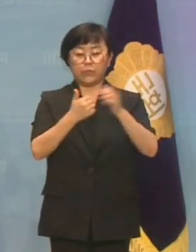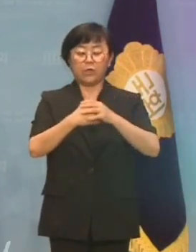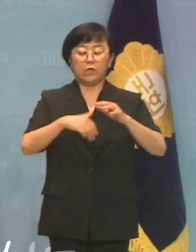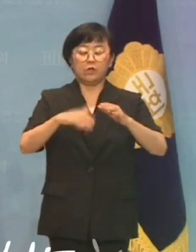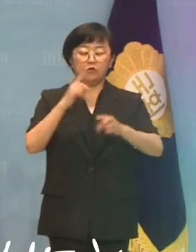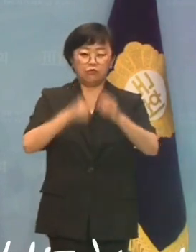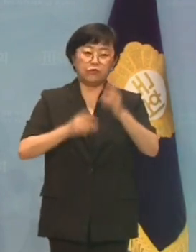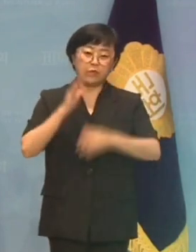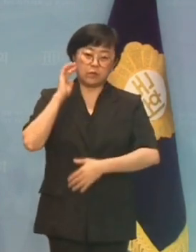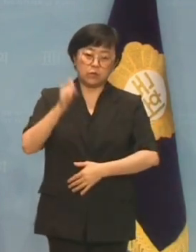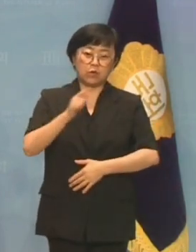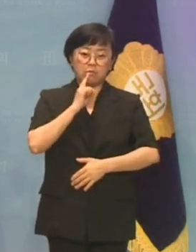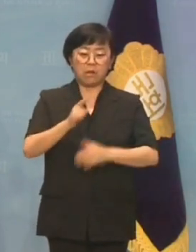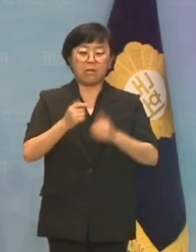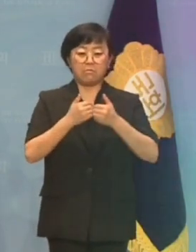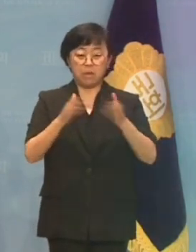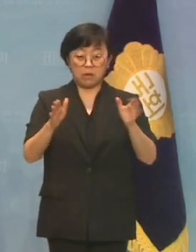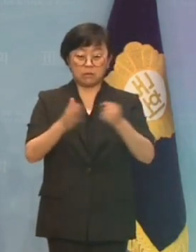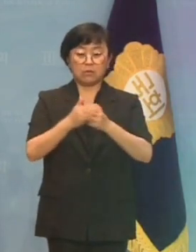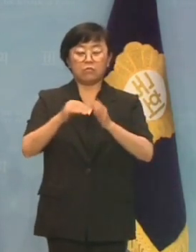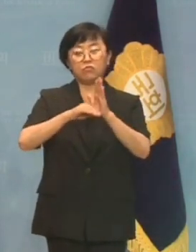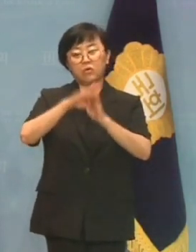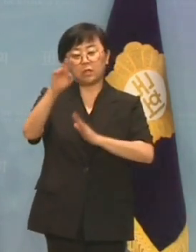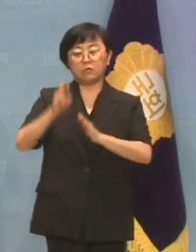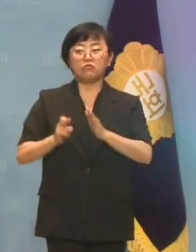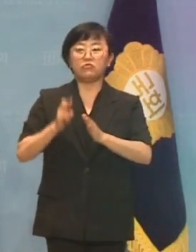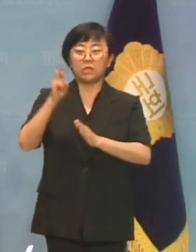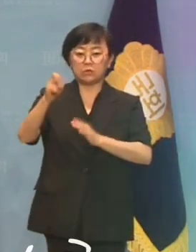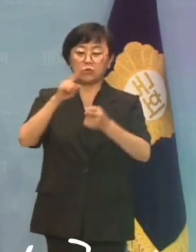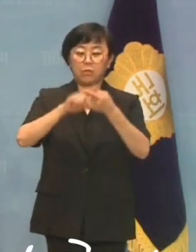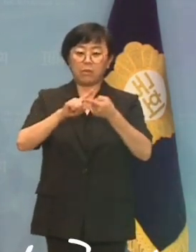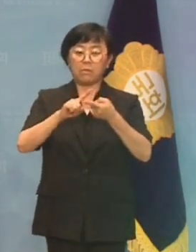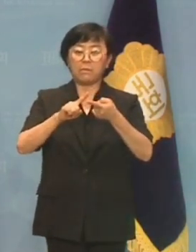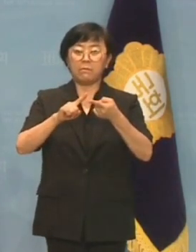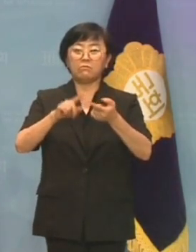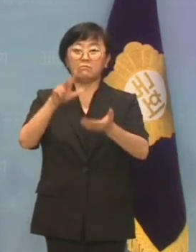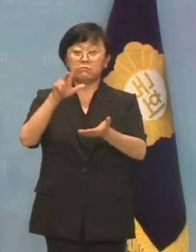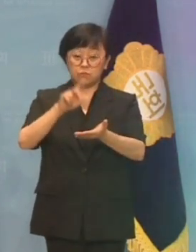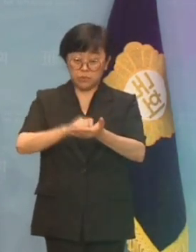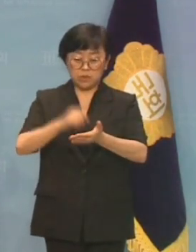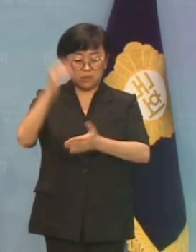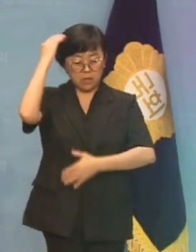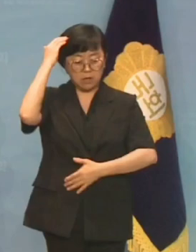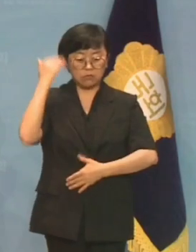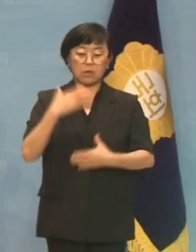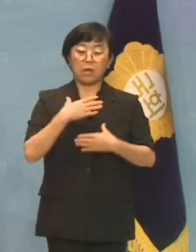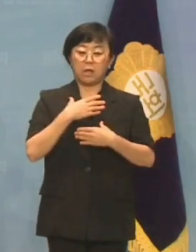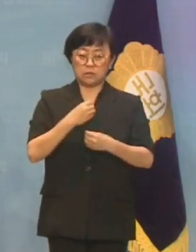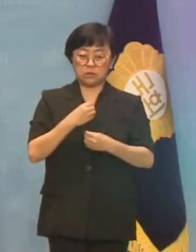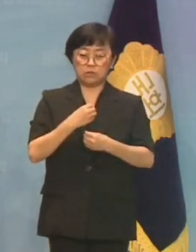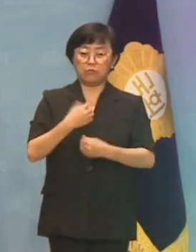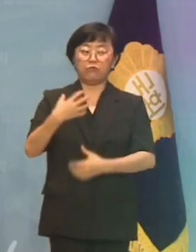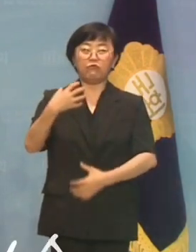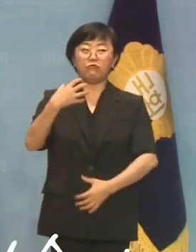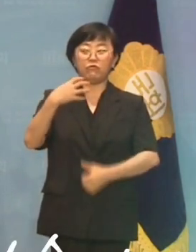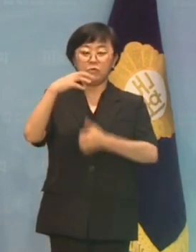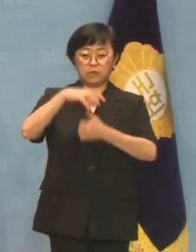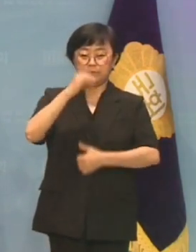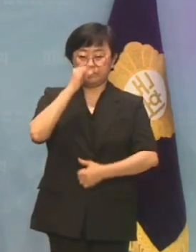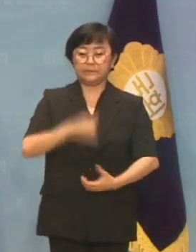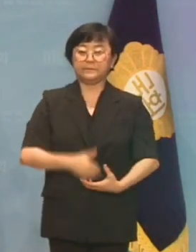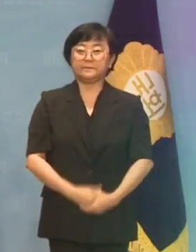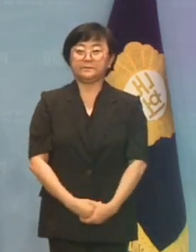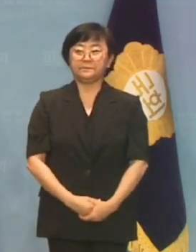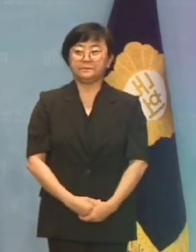대통령의 무분별한 말폭탄은 북한의 군사적 도발만큼이나 대한민국 안보를 위협하고 있습니다.